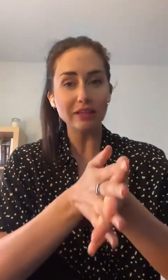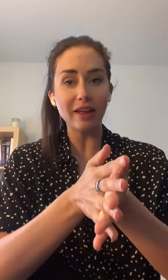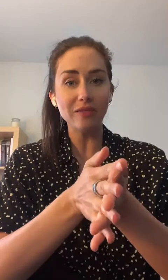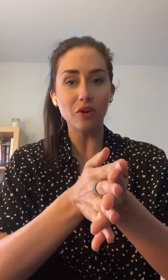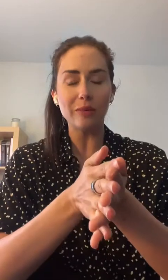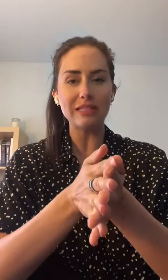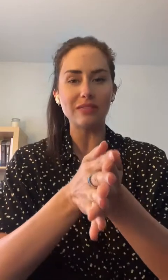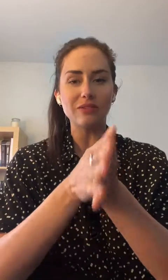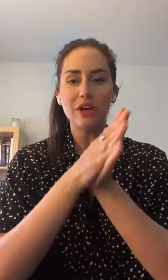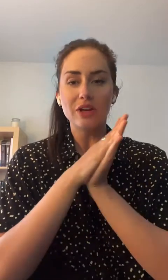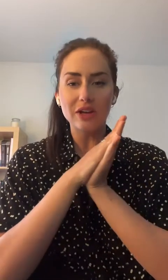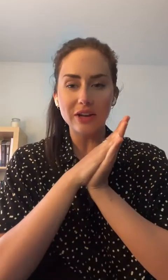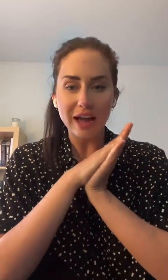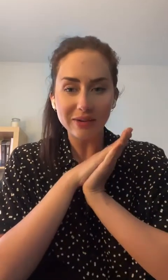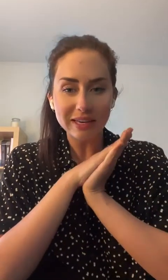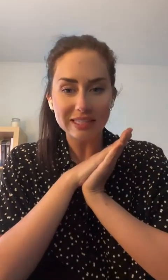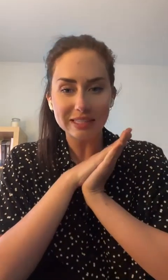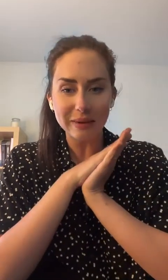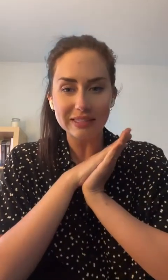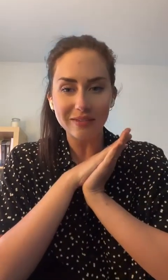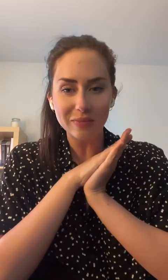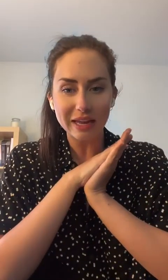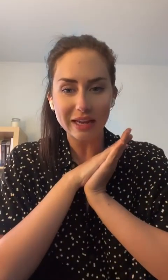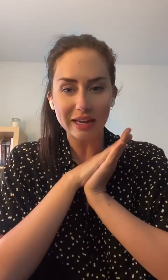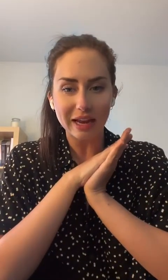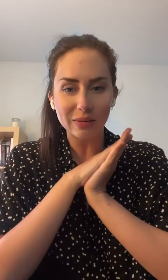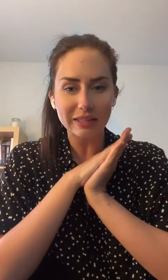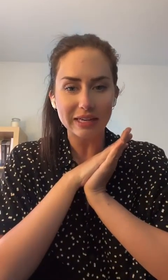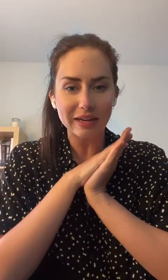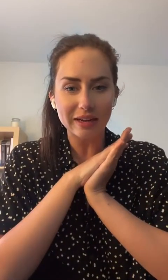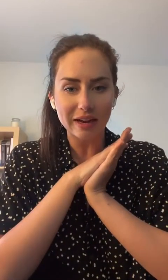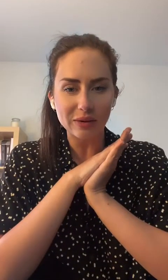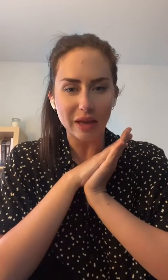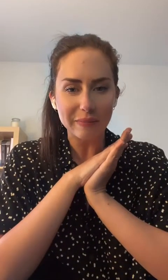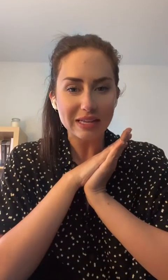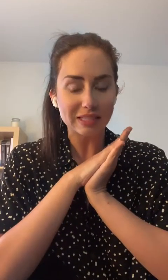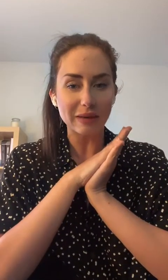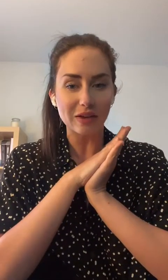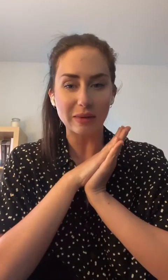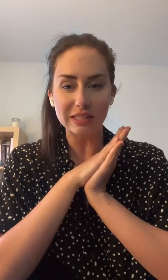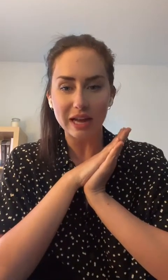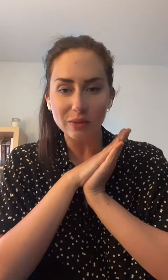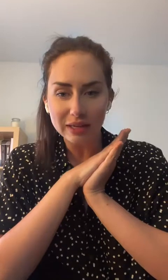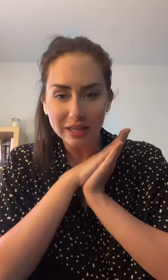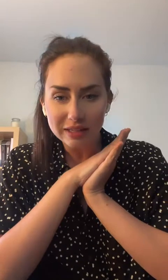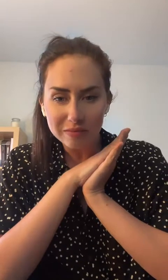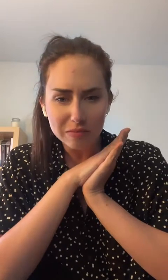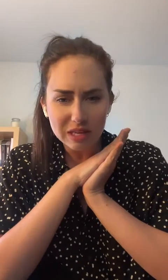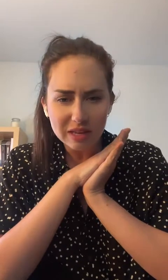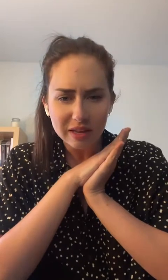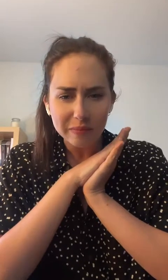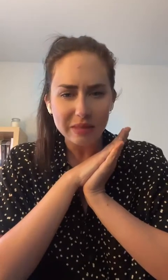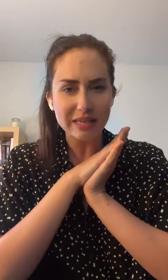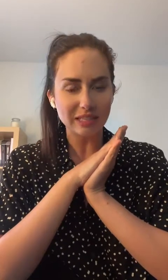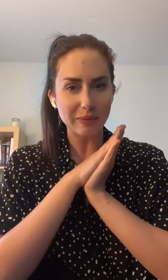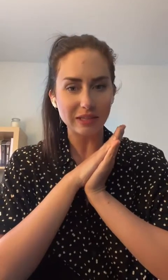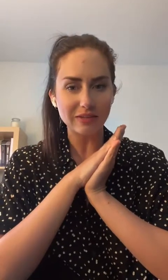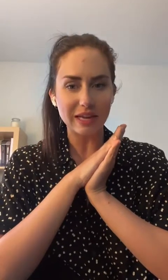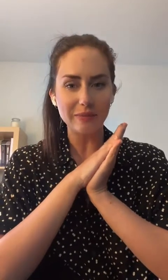va être informatif. Allô Lynn, j'espère que ça va bien. Allô Andrea, allô Camille,'espère que vous passez. Allô Académie, Millia, j'espère que vous allez